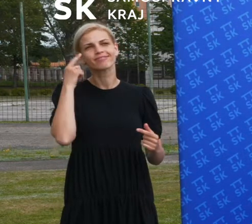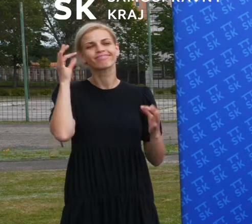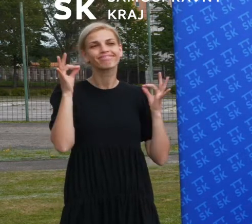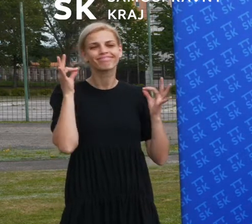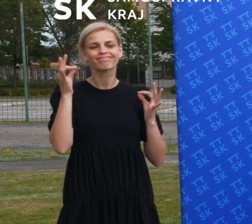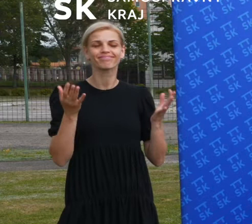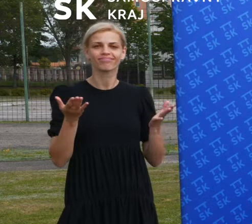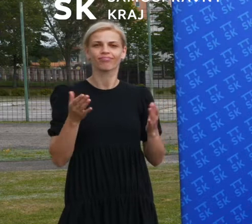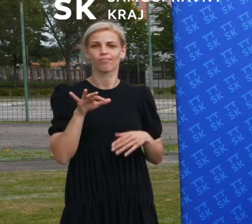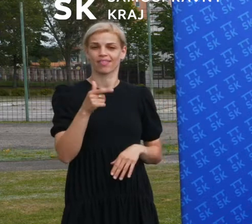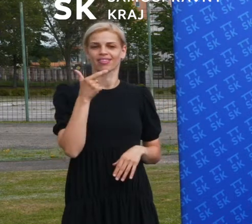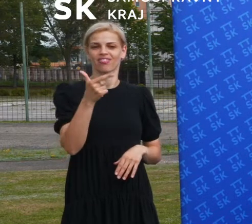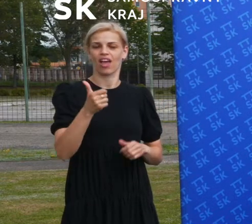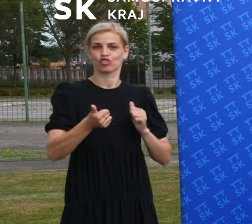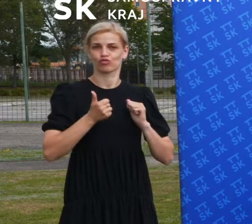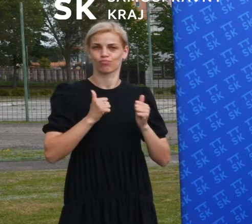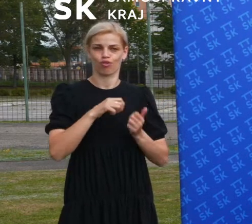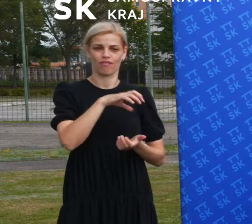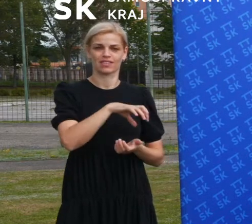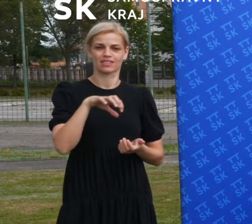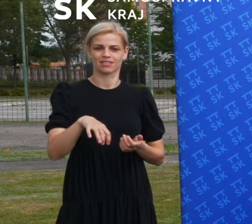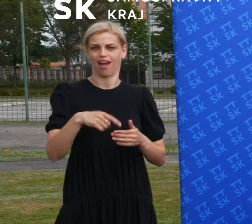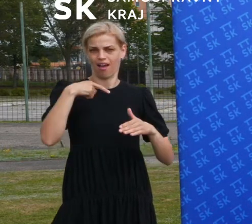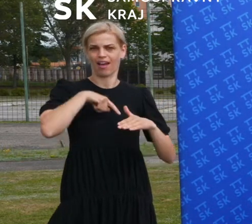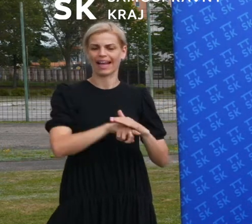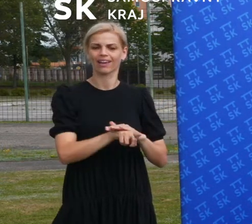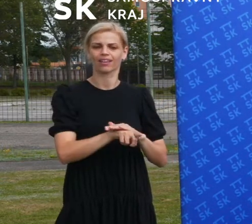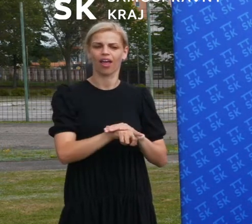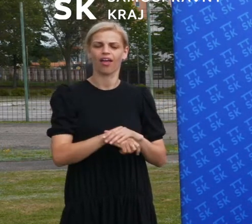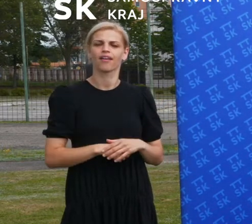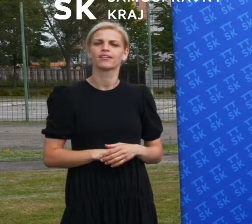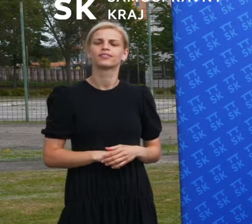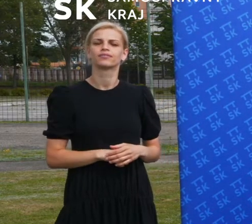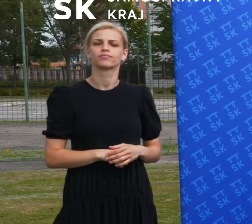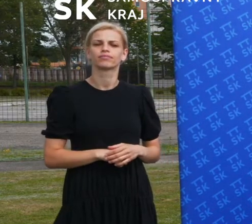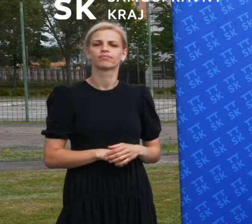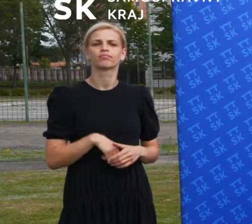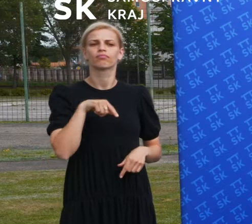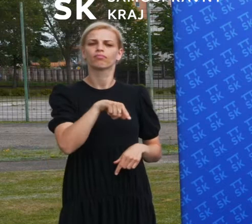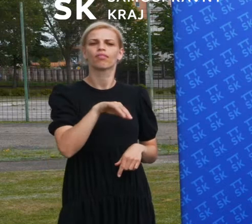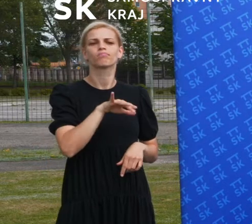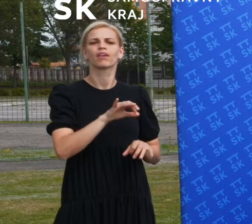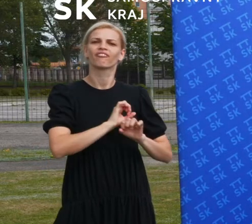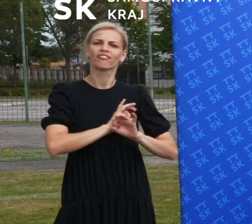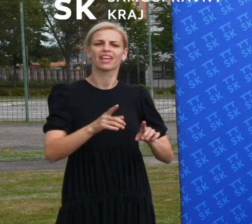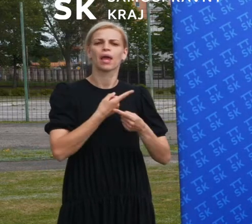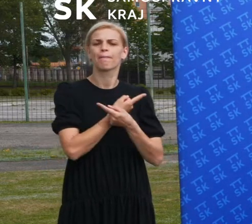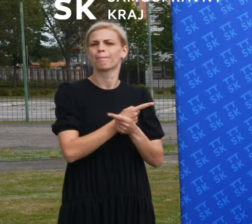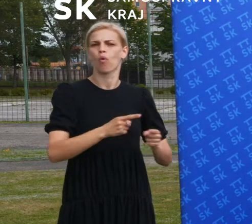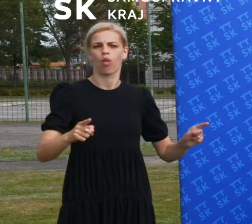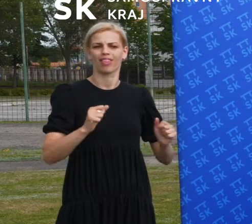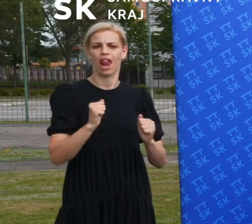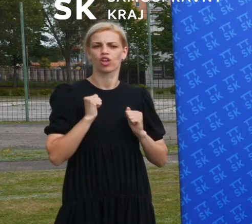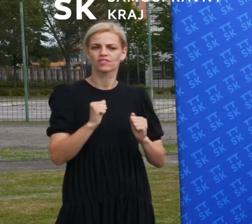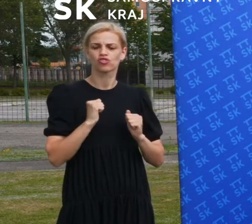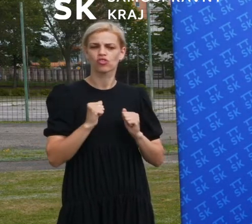o dvoch športoviskách krytých, ktoré môžeme nazvať múty telecvične a ešte by sa sem zmestil